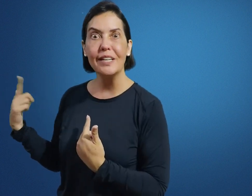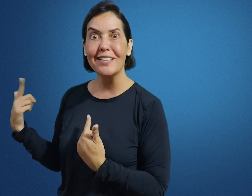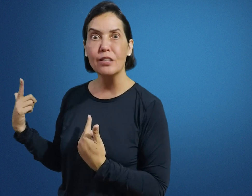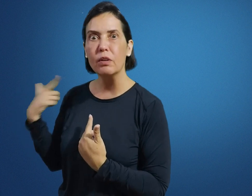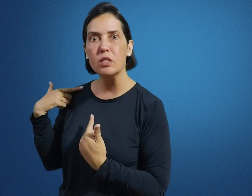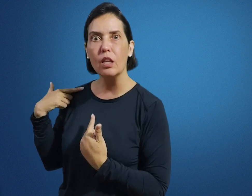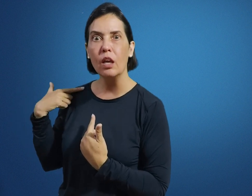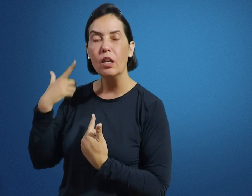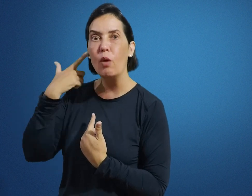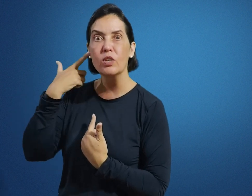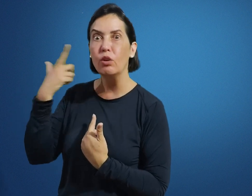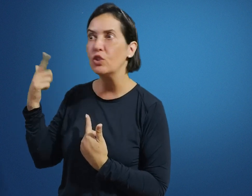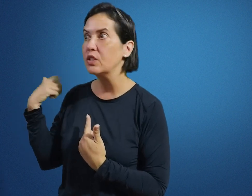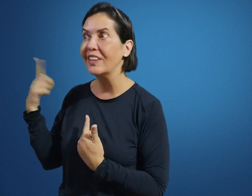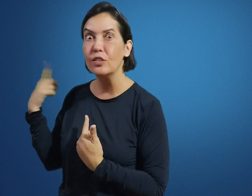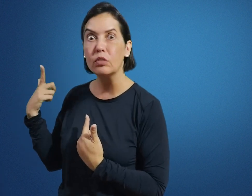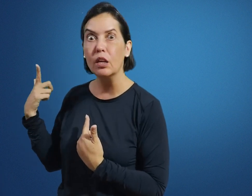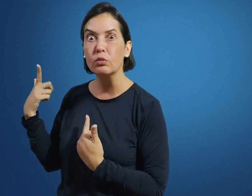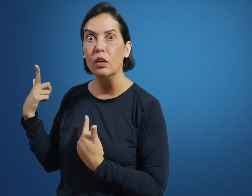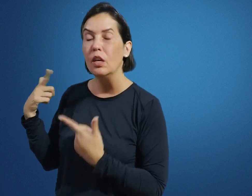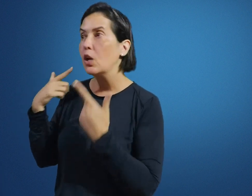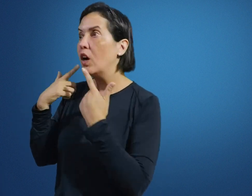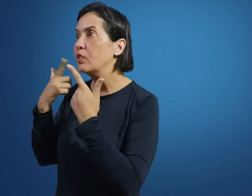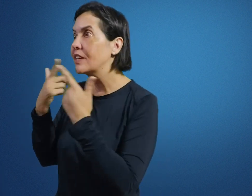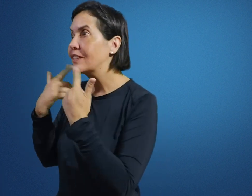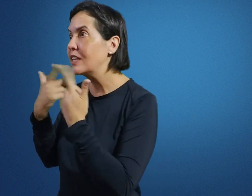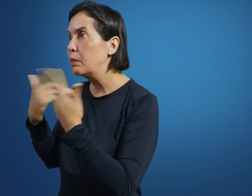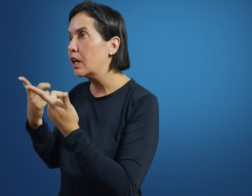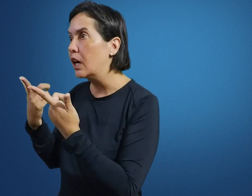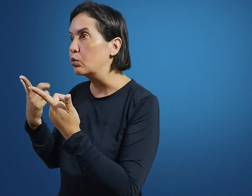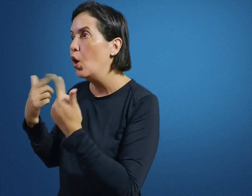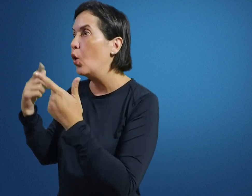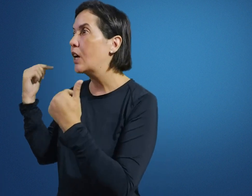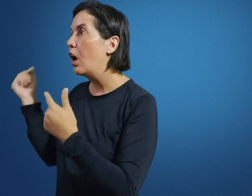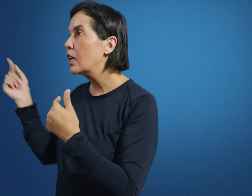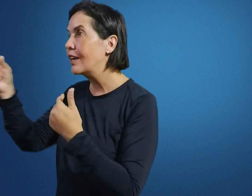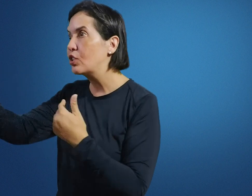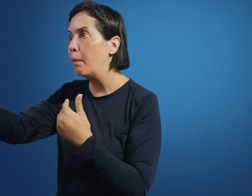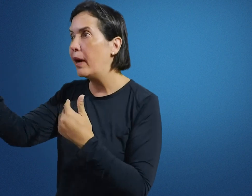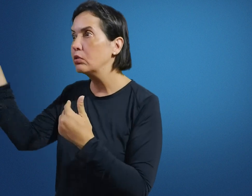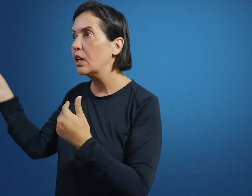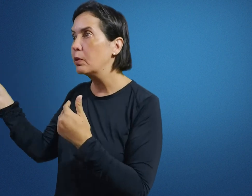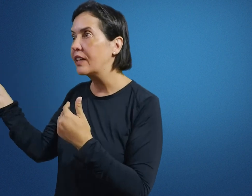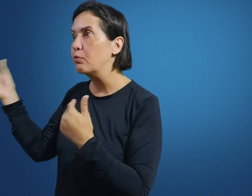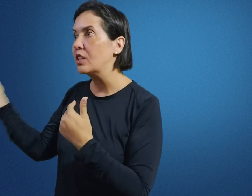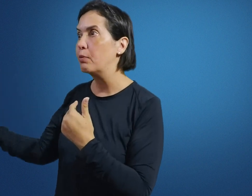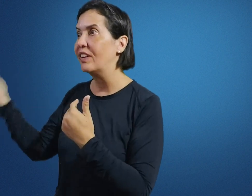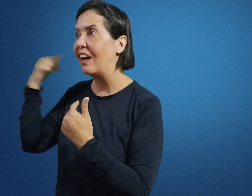oralização para você, e como você é ouvinte, você vai estar escutando. Enquanto você está explicando, ou na hora que ele estiver perguntando para o intérprete, o intérprete vai estar